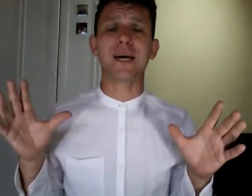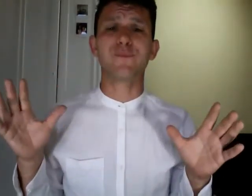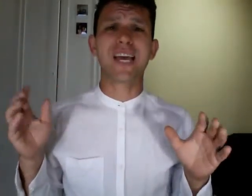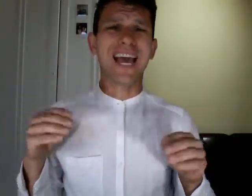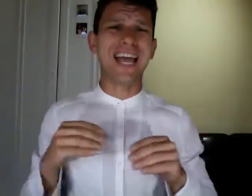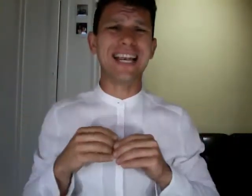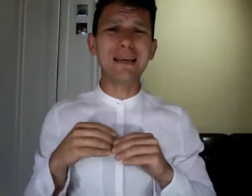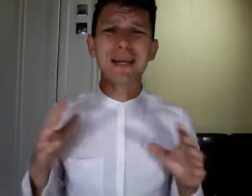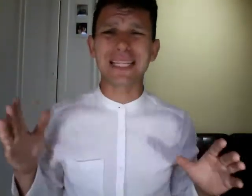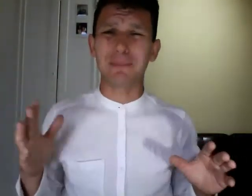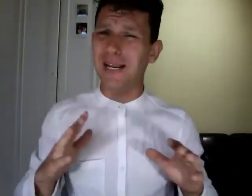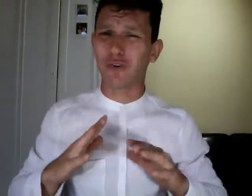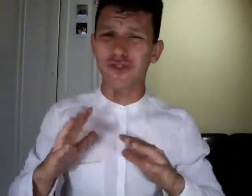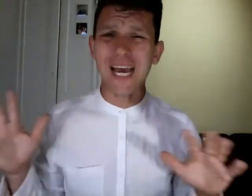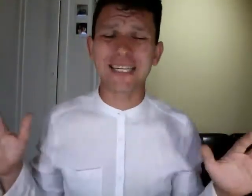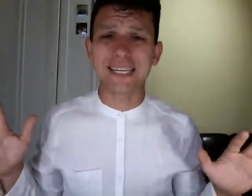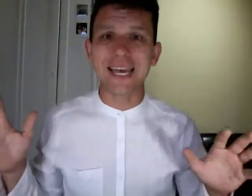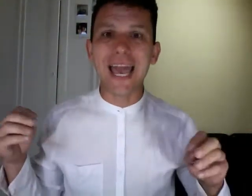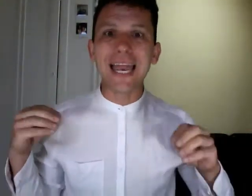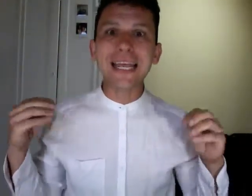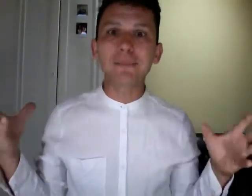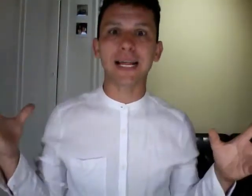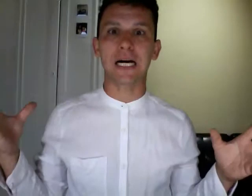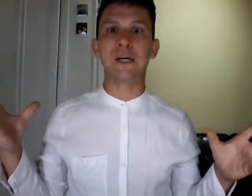è libera da preconcetti è libera